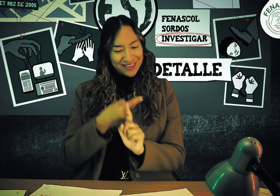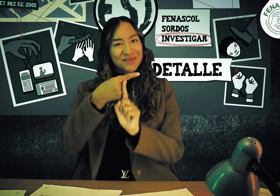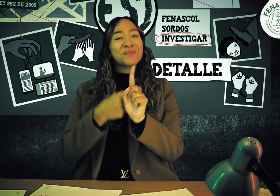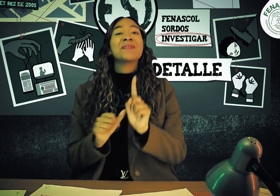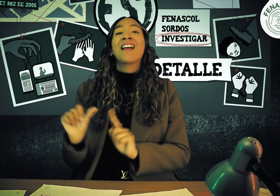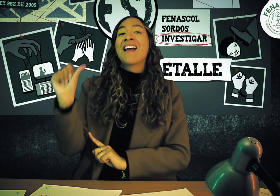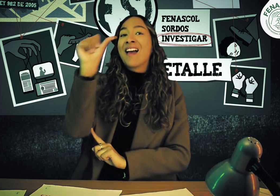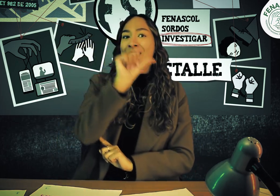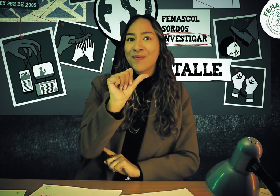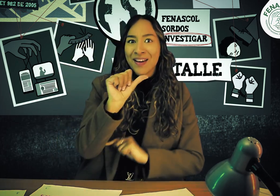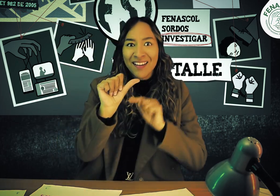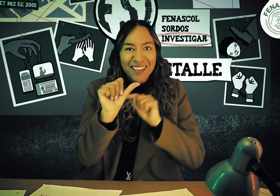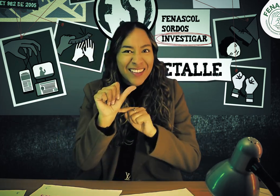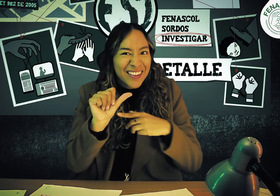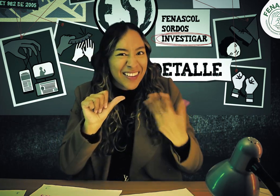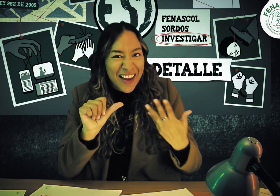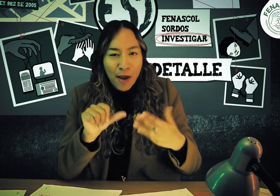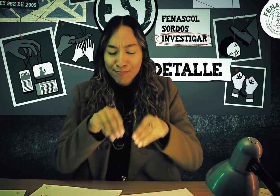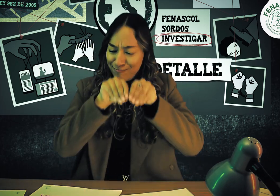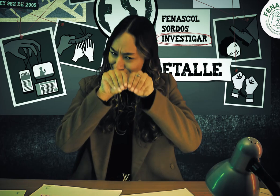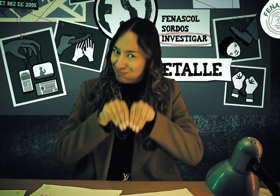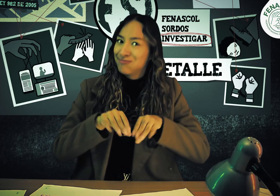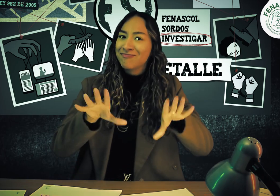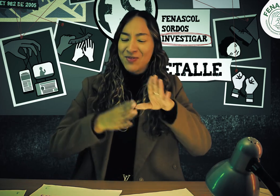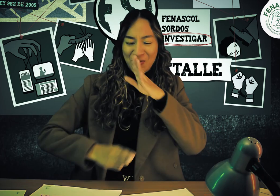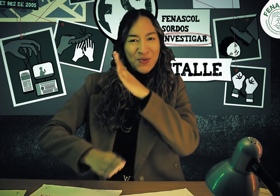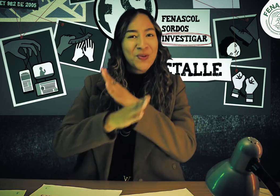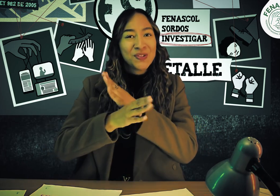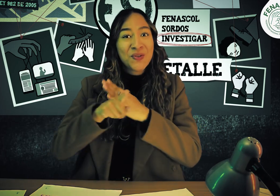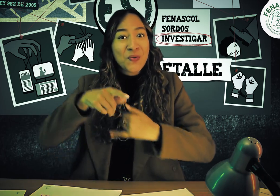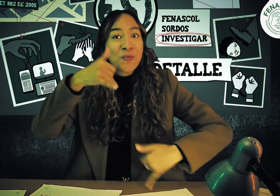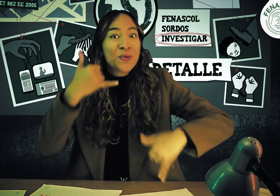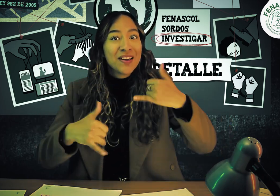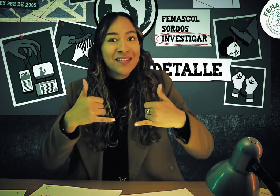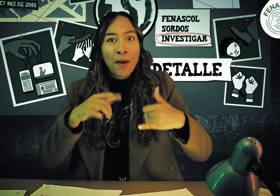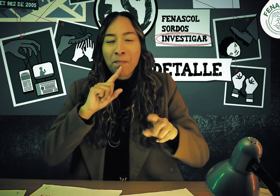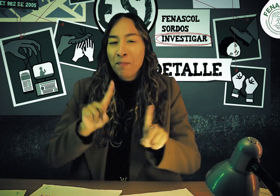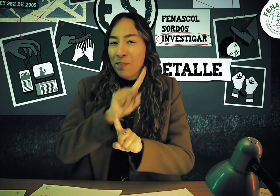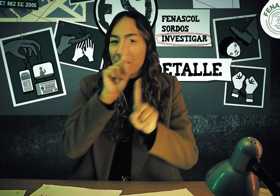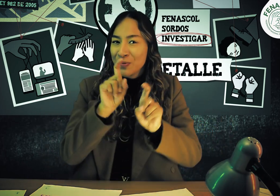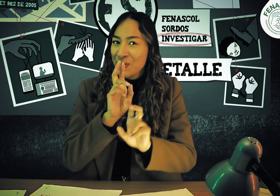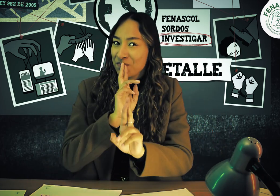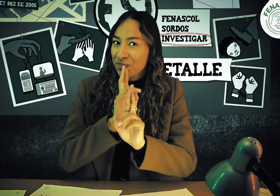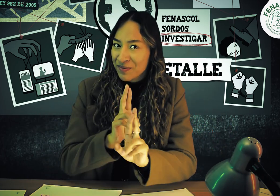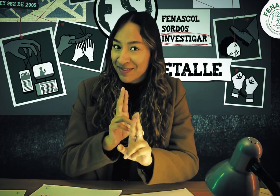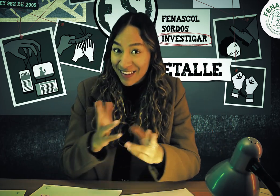línea de videos, ahora tendremos este, que corresponde al mes de agosto. A continuación tendremos nuestra trivia.